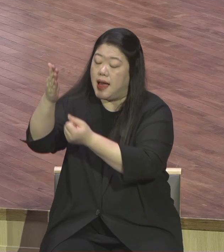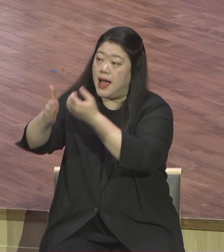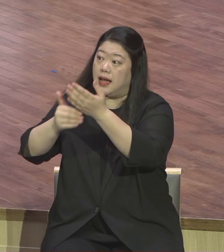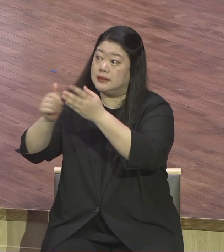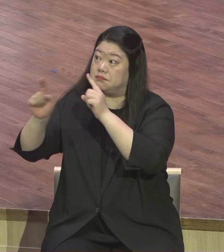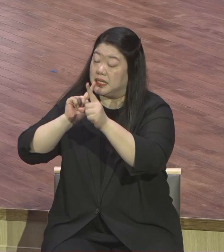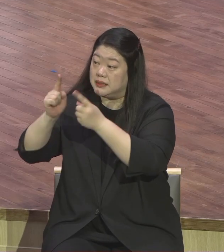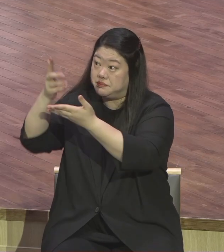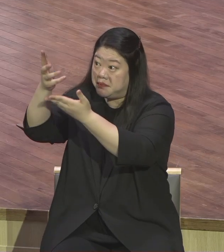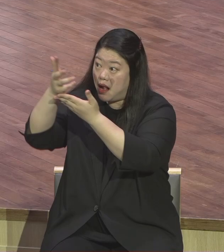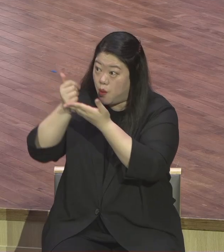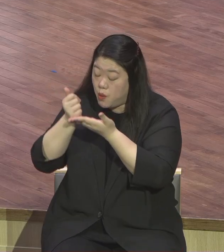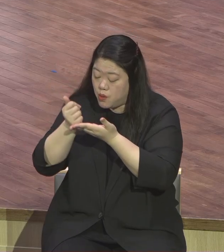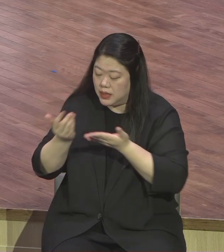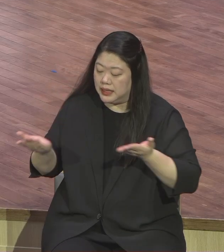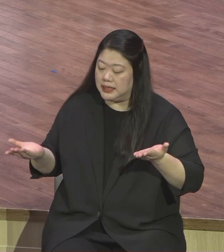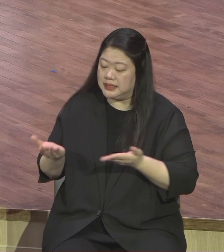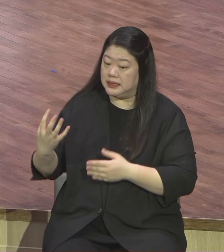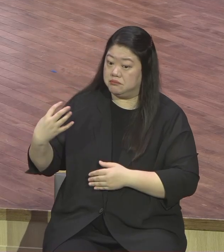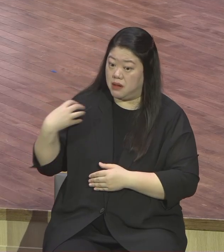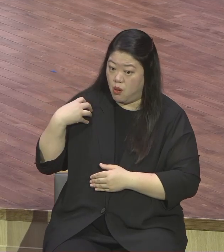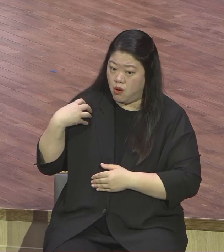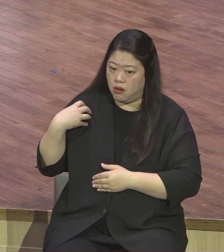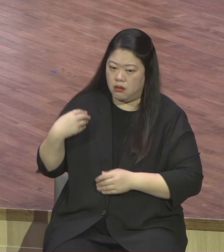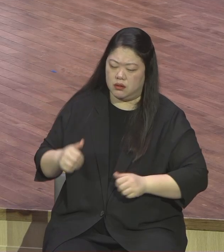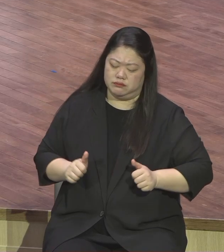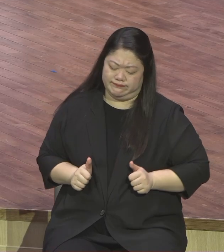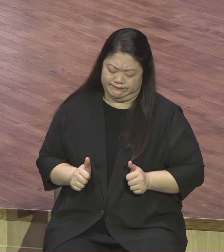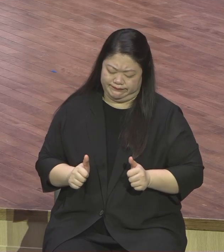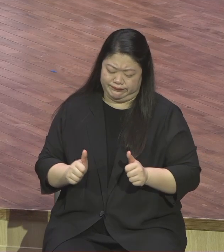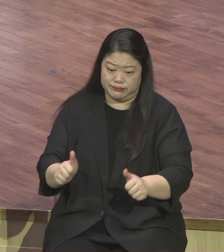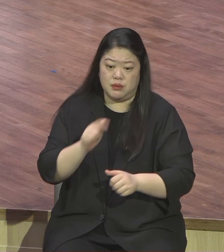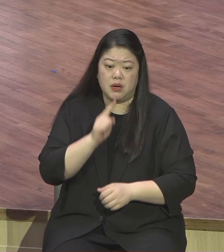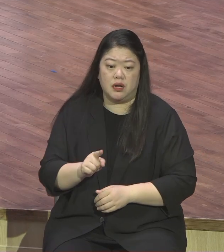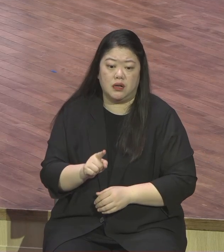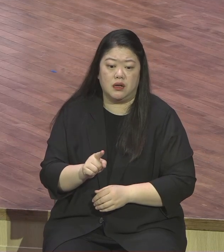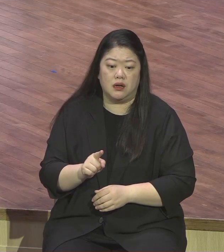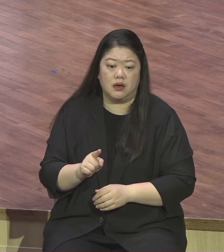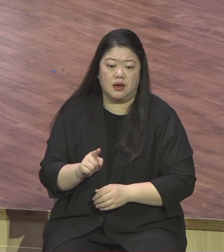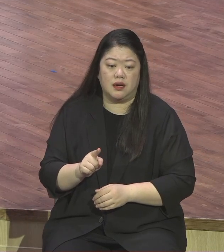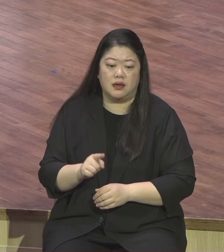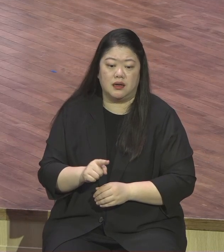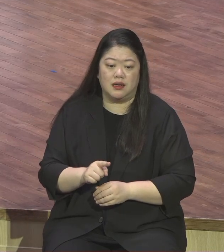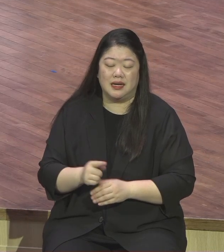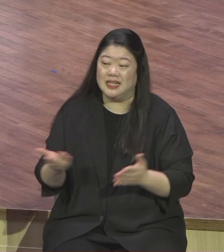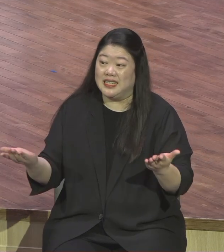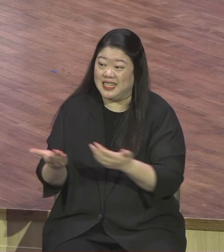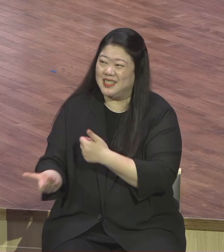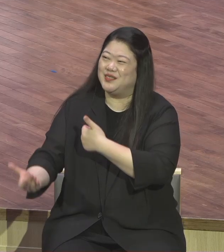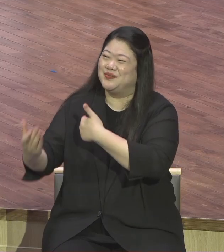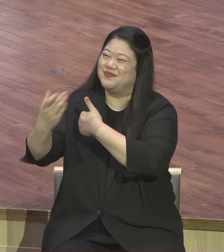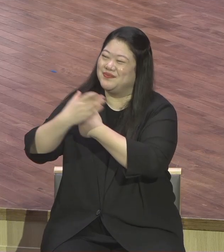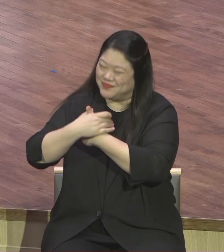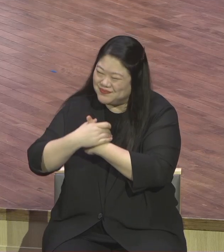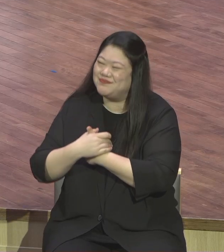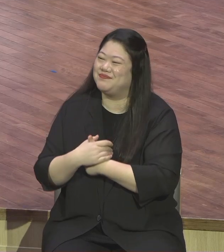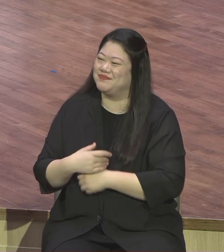직분에도 올인해라 말씀에 굳게 서라 직분을 받아놓고 이게 뭐 직분인지 받은 건지 안 받은 건지